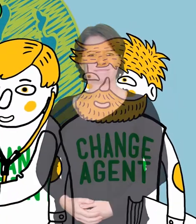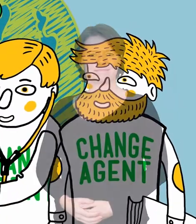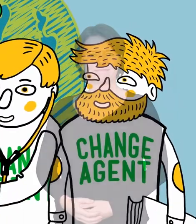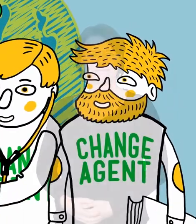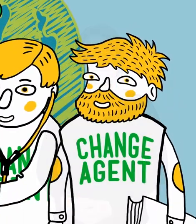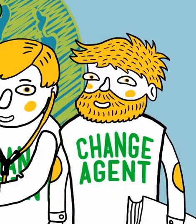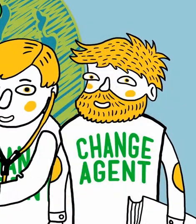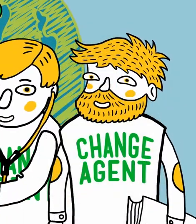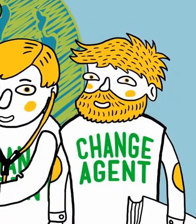– dem